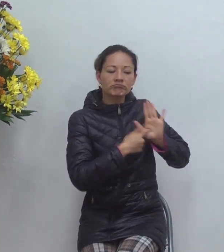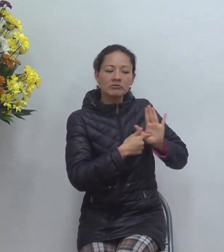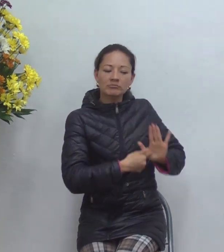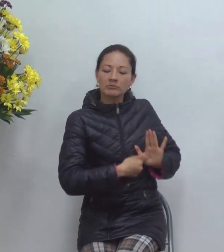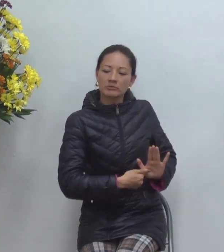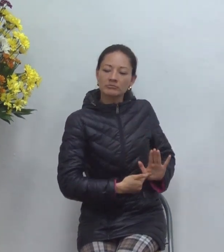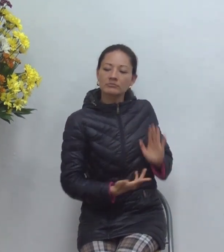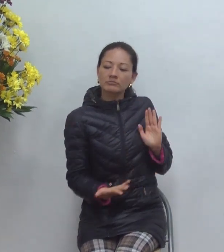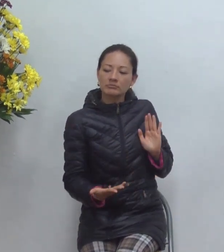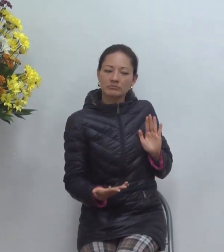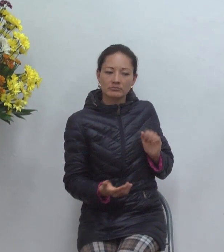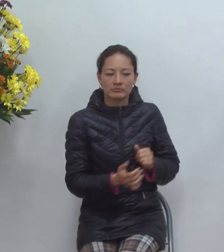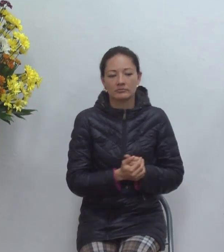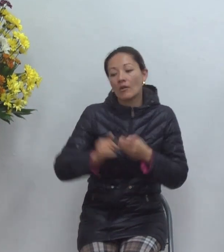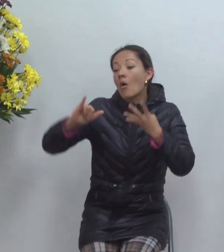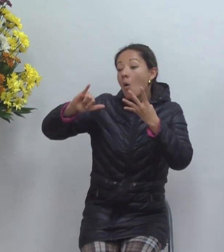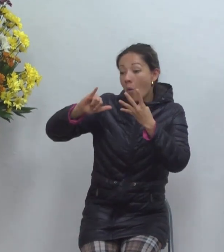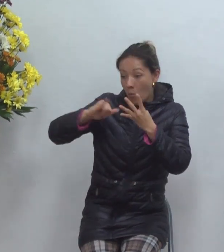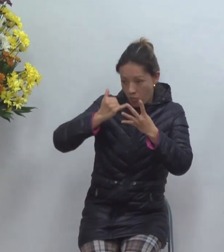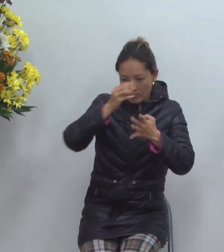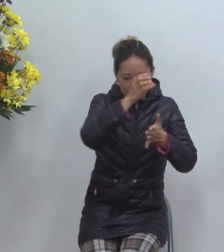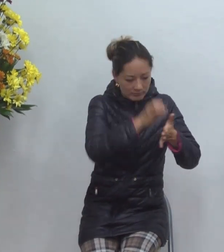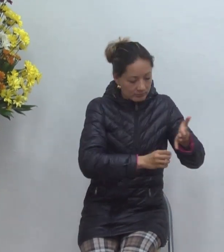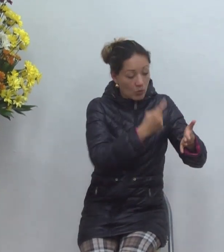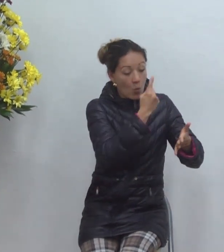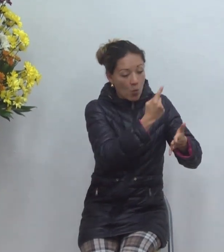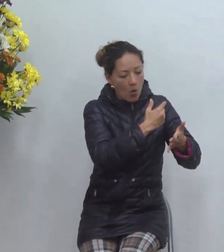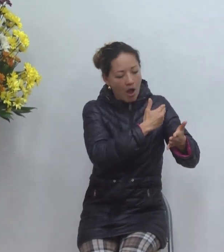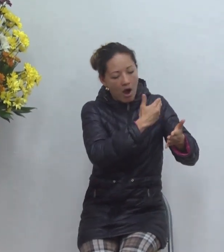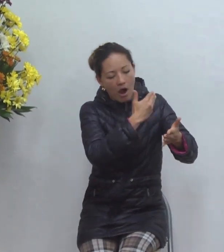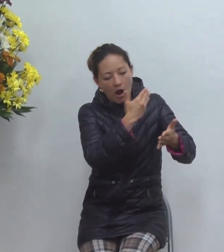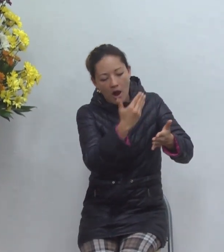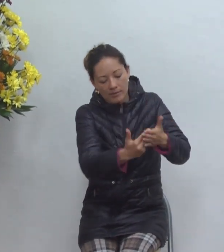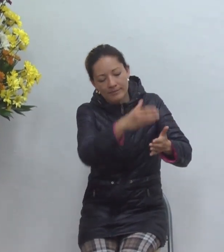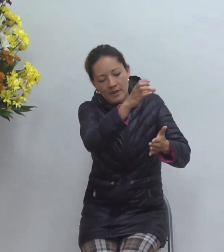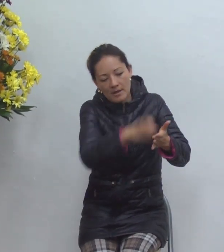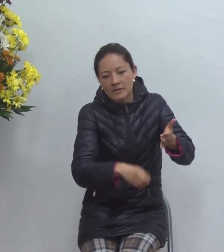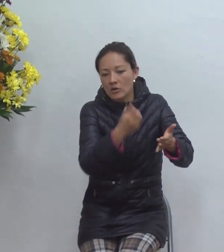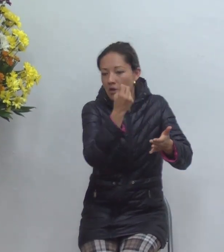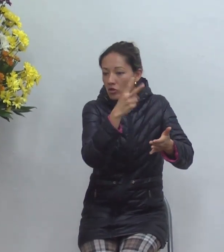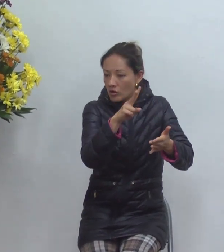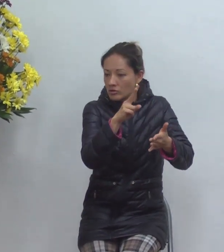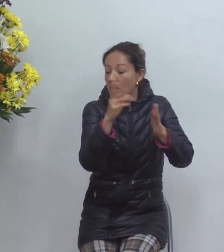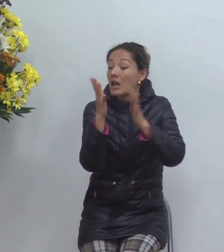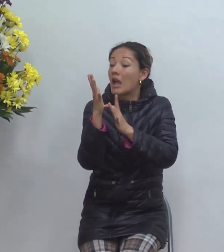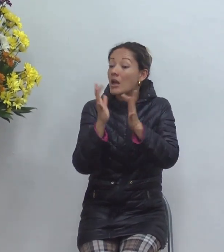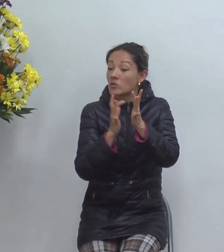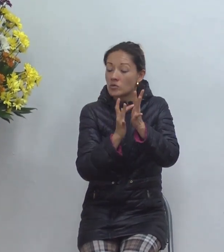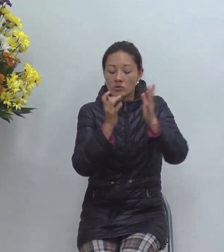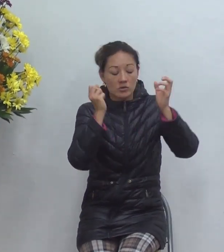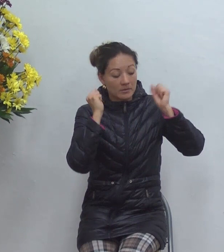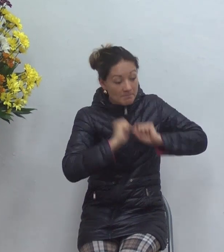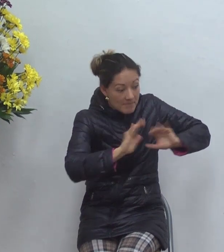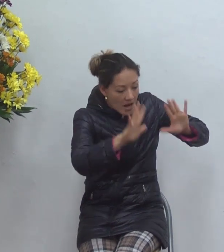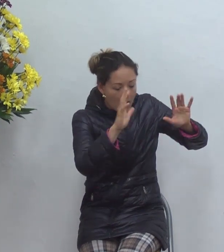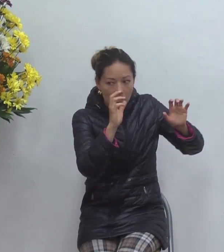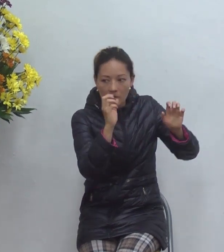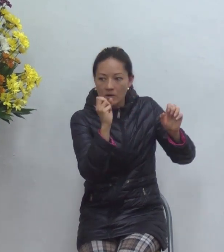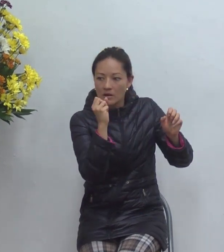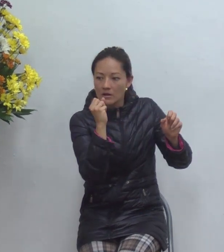juan capítulo 1 al 12 jesús hace un milagro hace un prodigio lleva una señal y después de eso